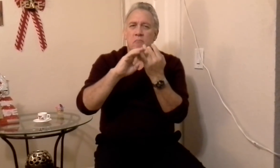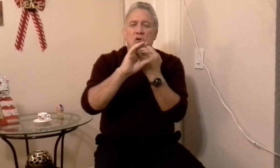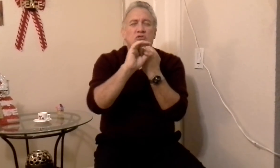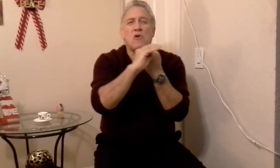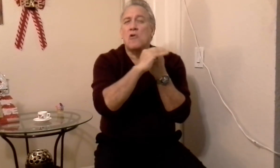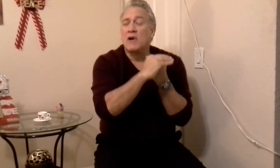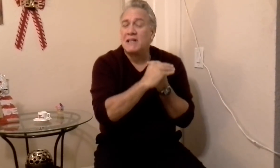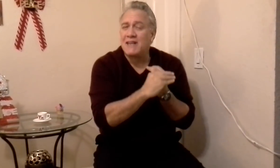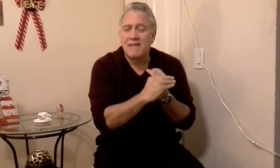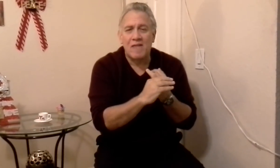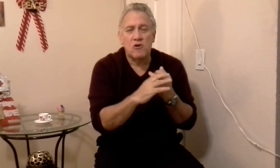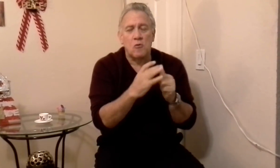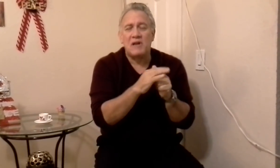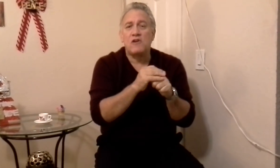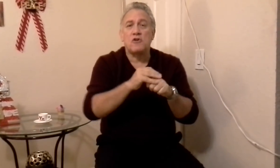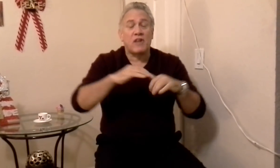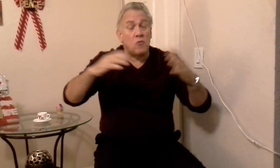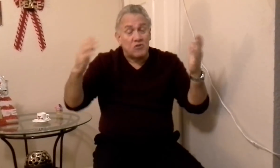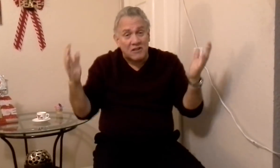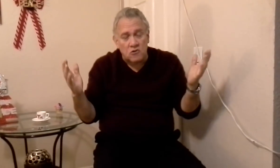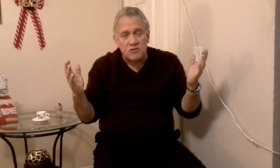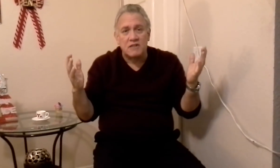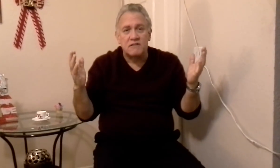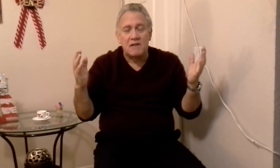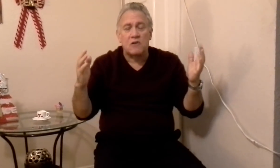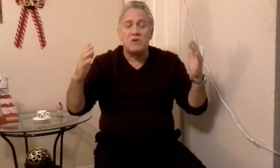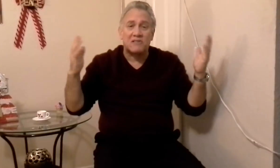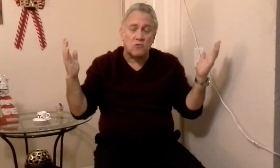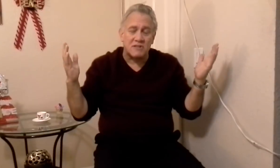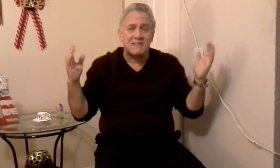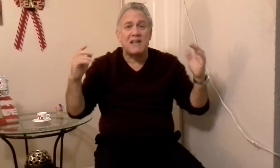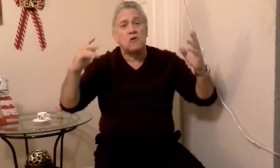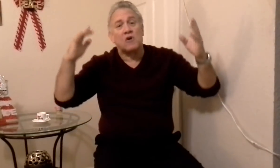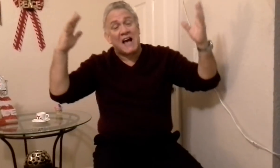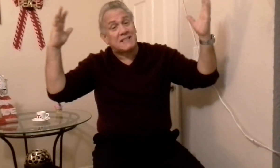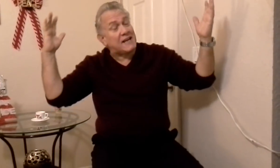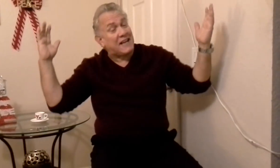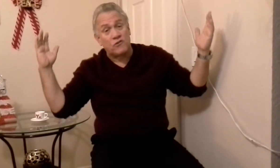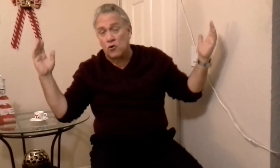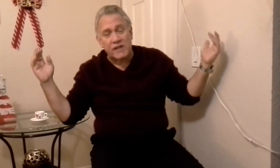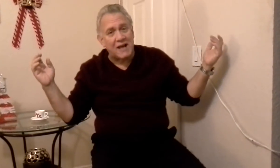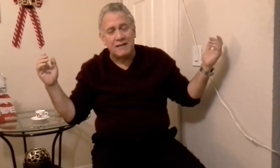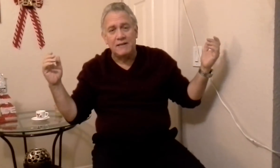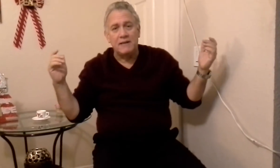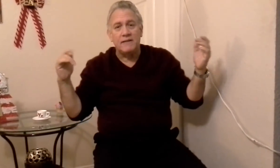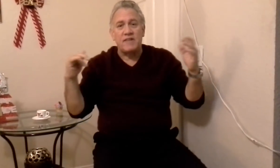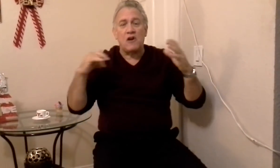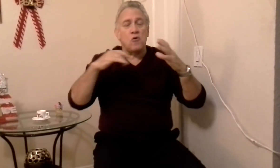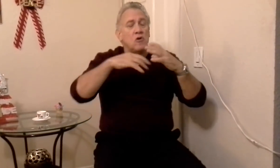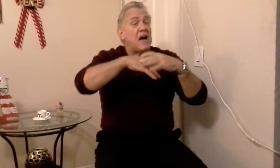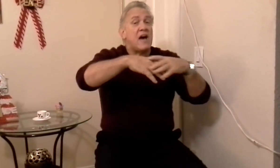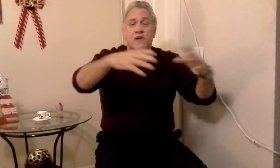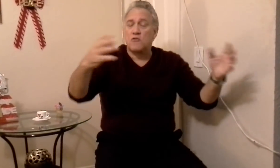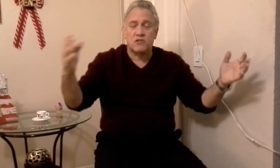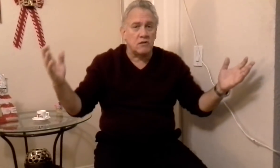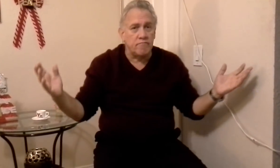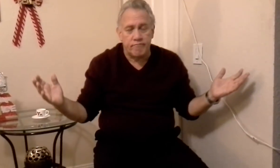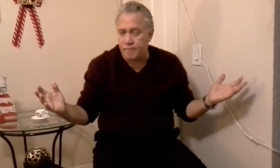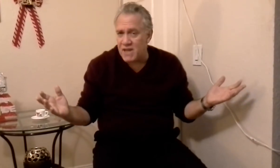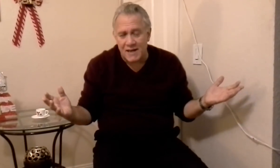por todo lo que Él te ha dado, y como Él dijo, yo tengo muchas cosas, algunas cosas, tengo casa grandota, tengo carros bien